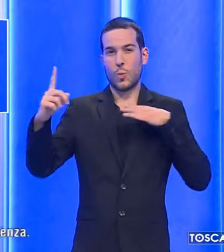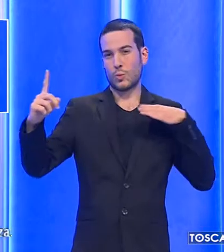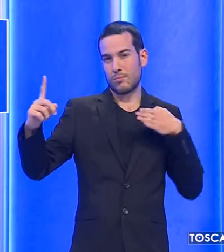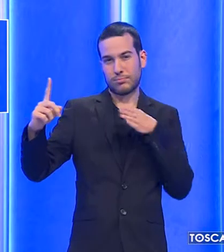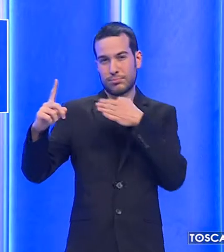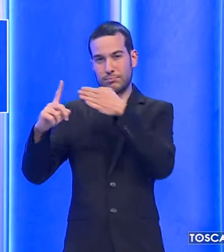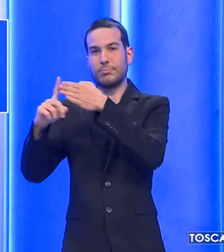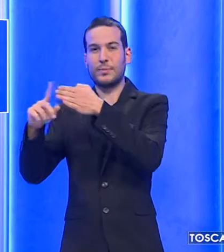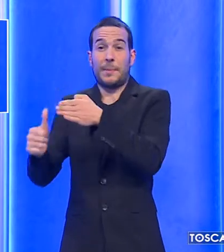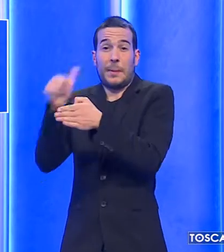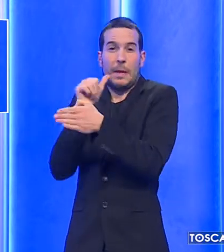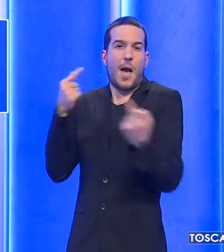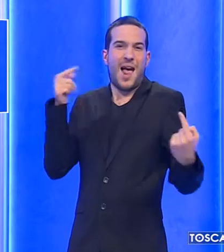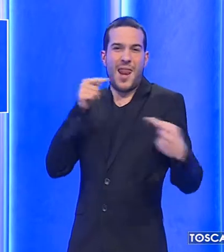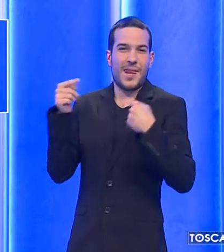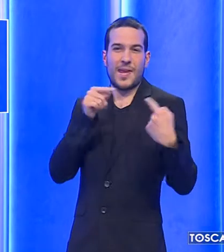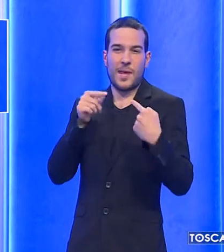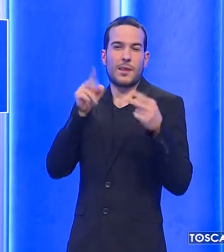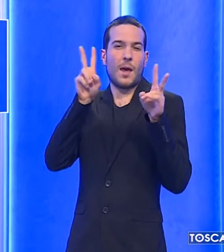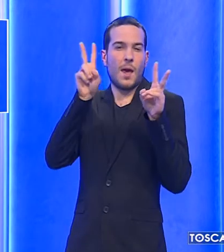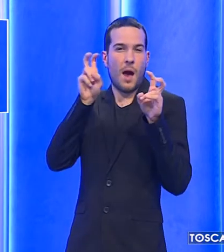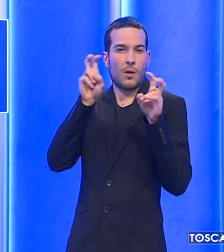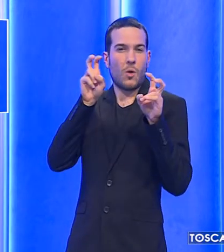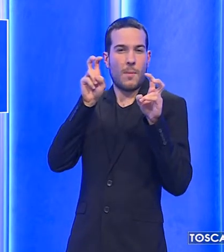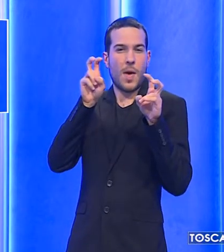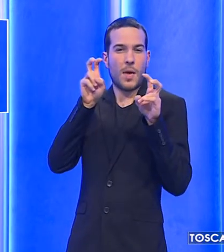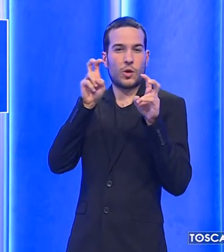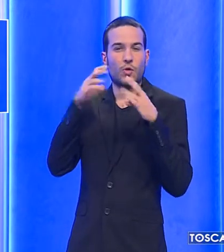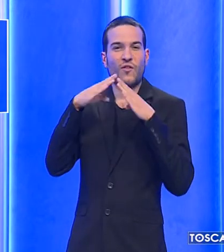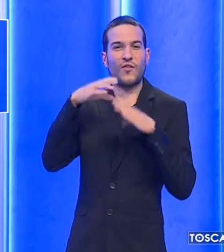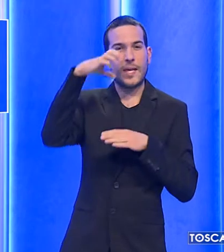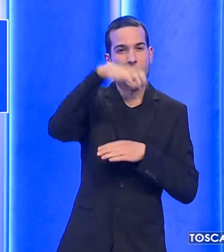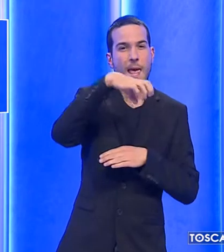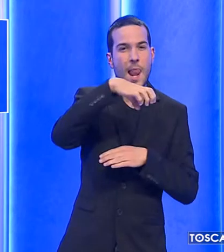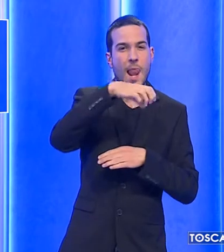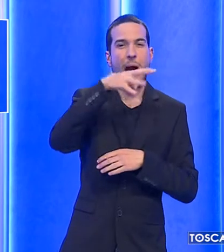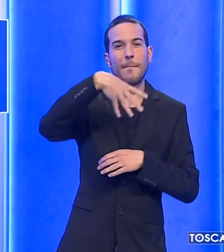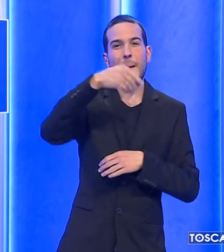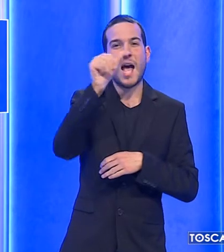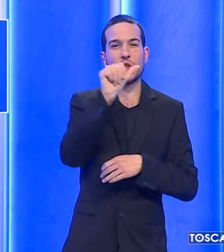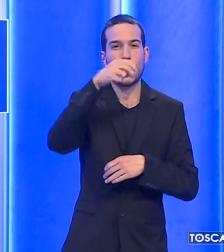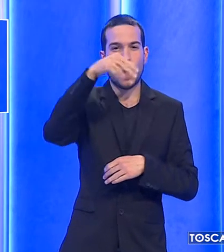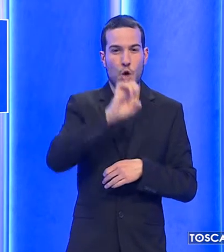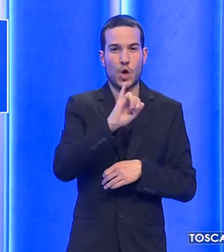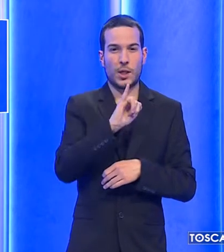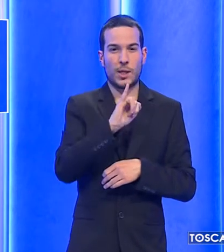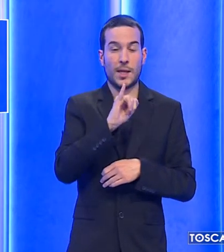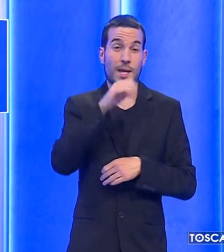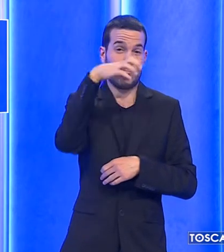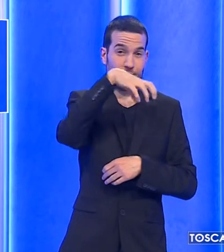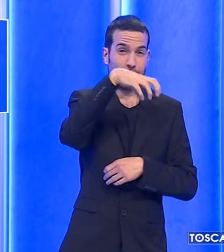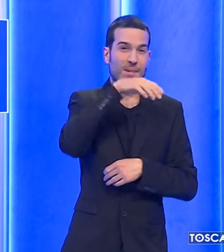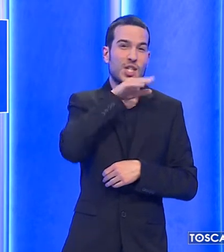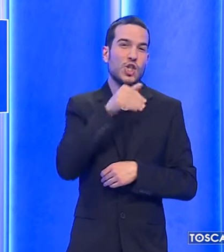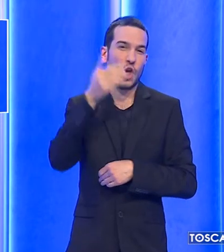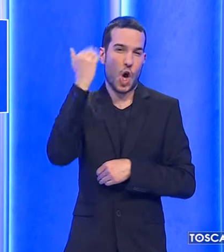di una lite per questioni legate a Villa Massoni a massa storica dimora di proprietà dei due